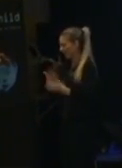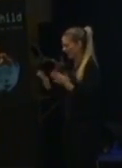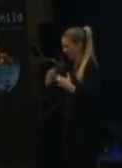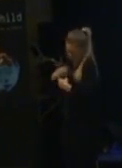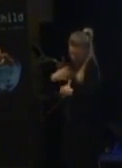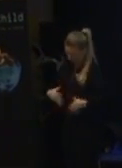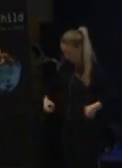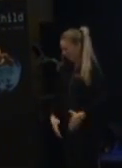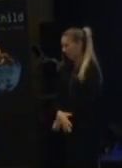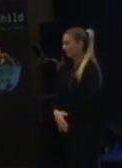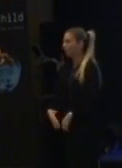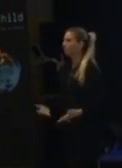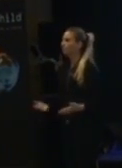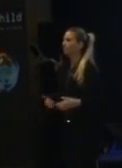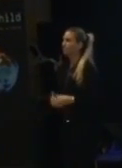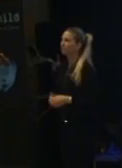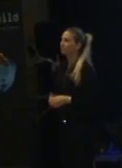färgfullt. Ja?